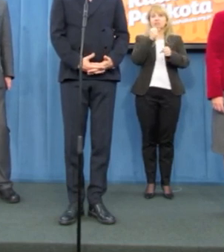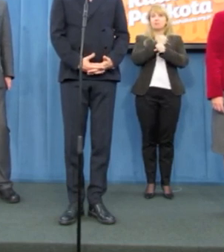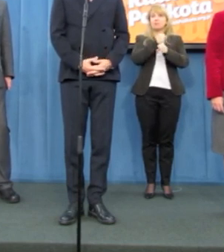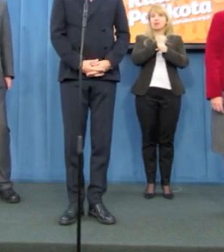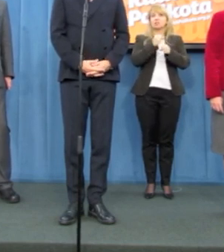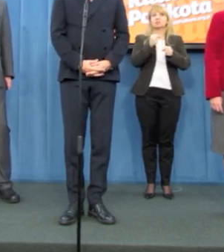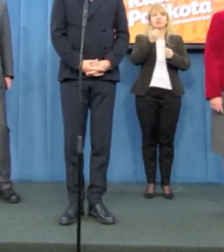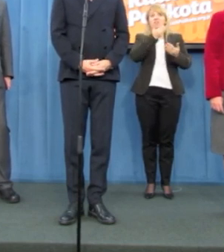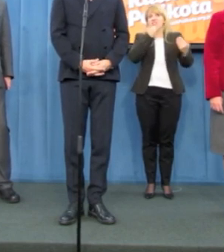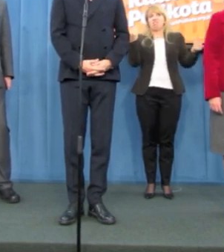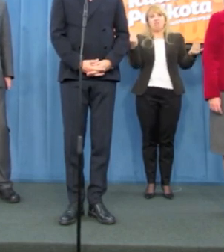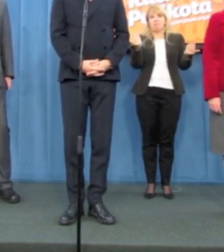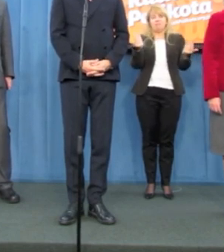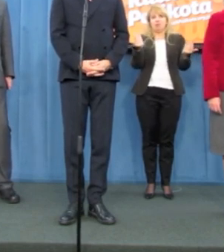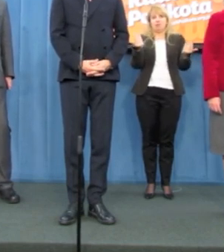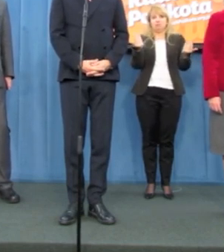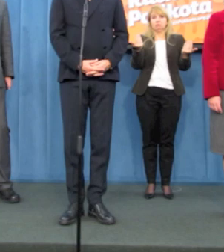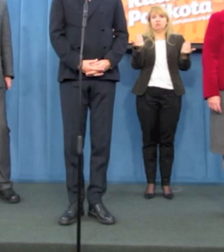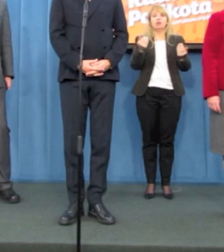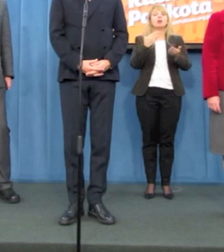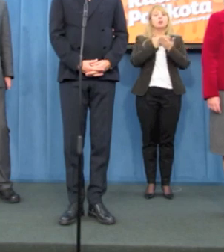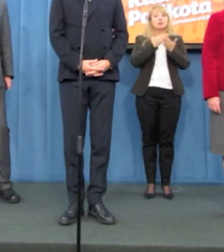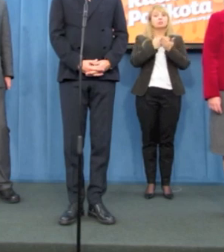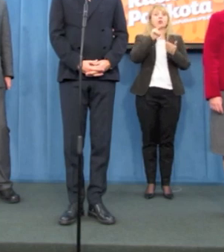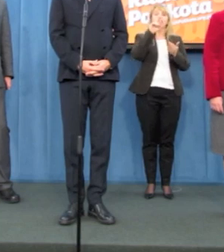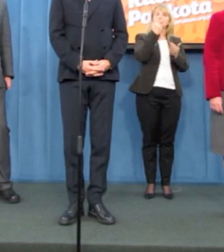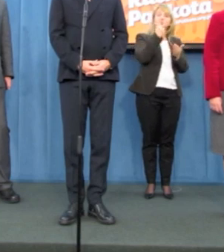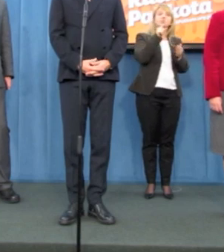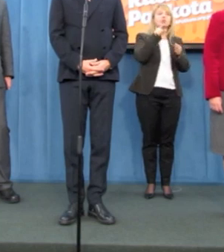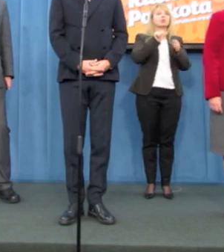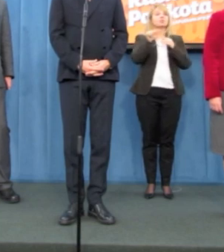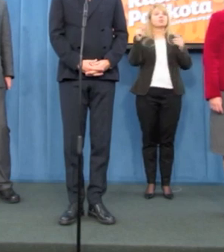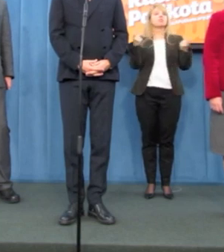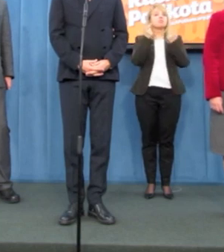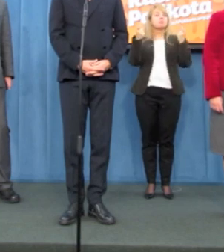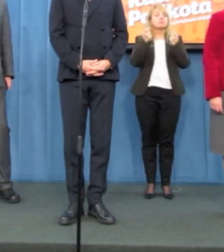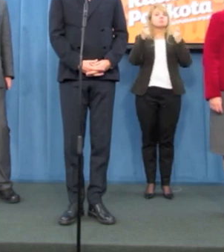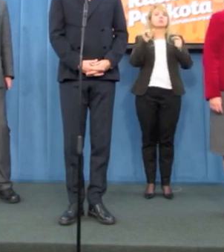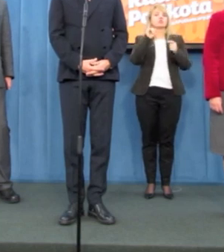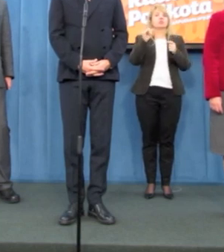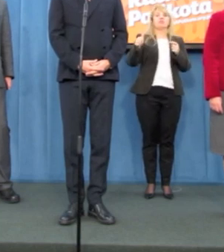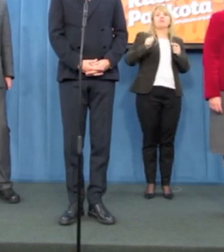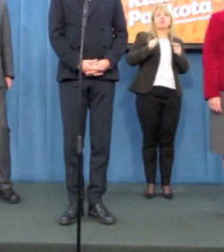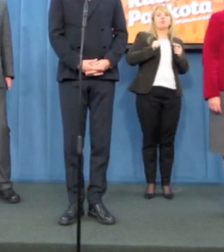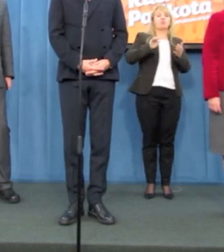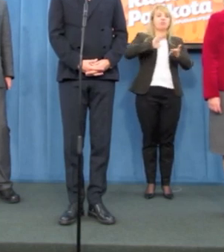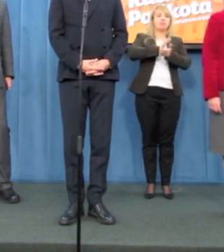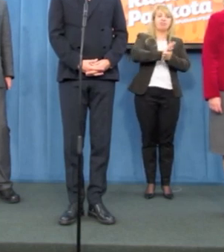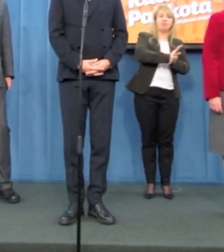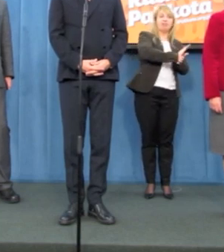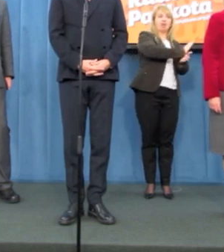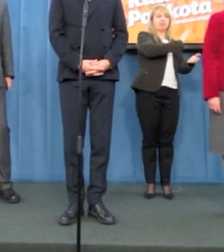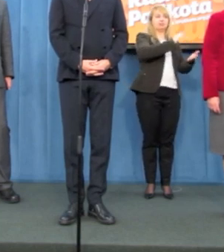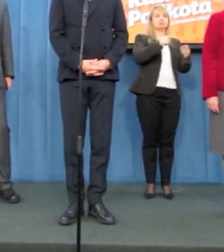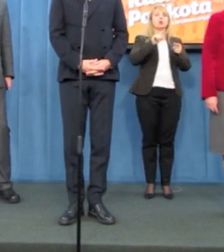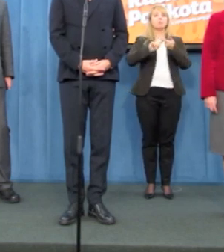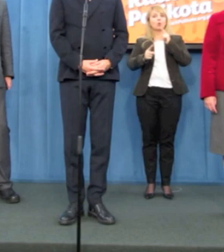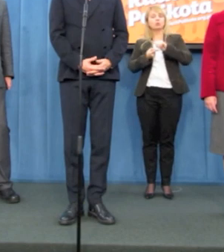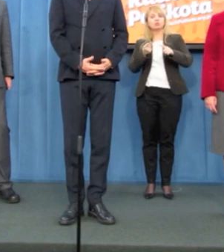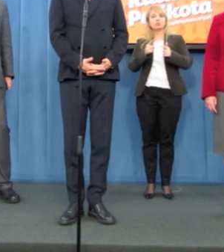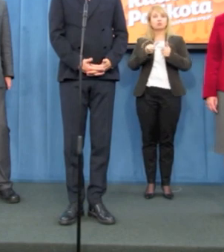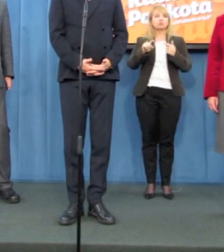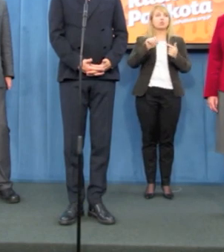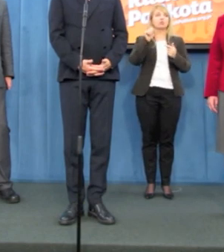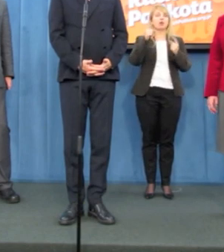żadnych wyników. Po trzecie, stanowi ona bardzo niebezpieczny i wygodny element nacisku politycznego na